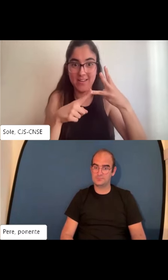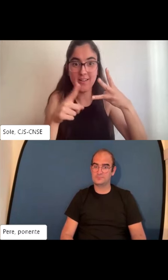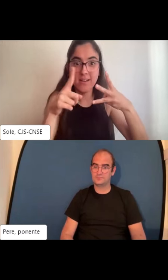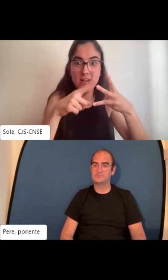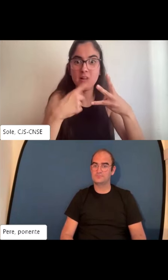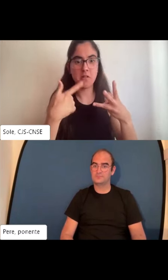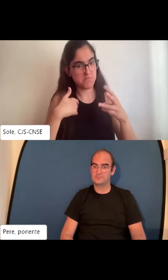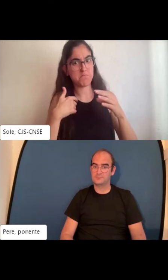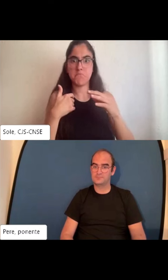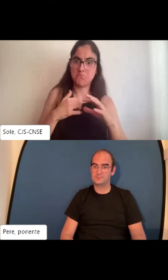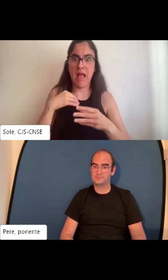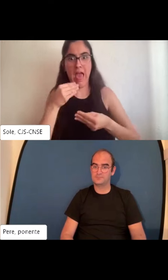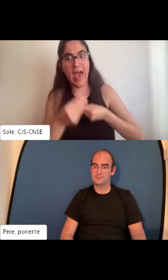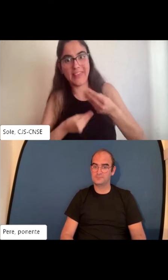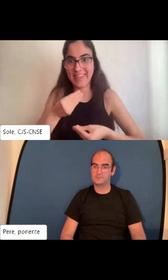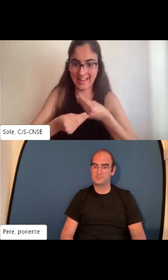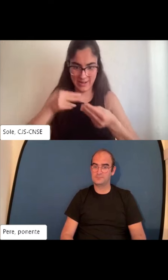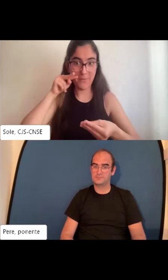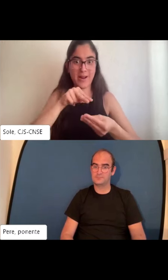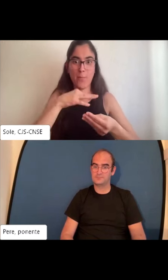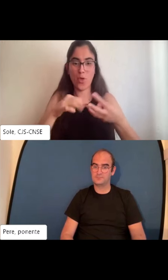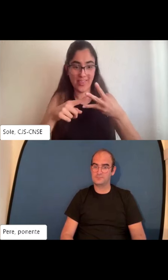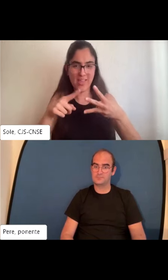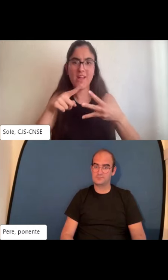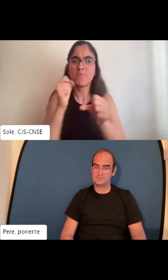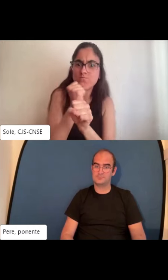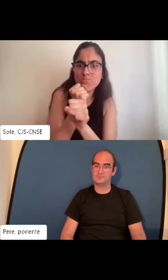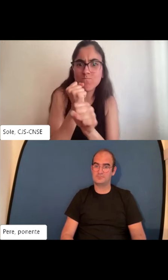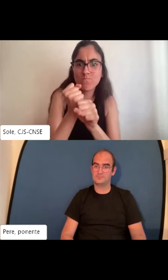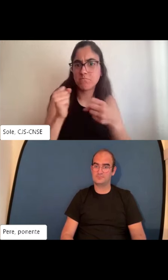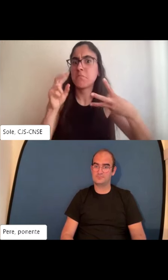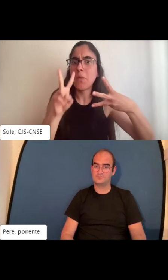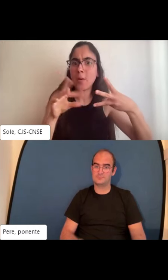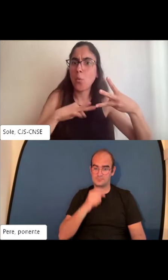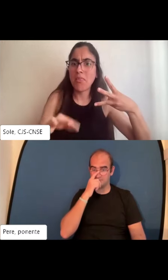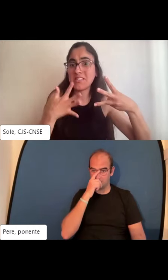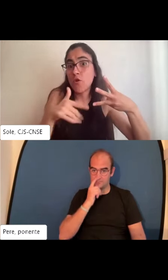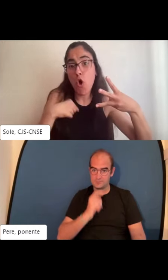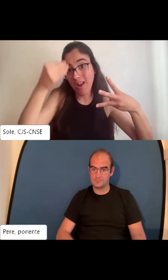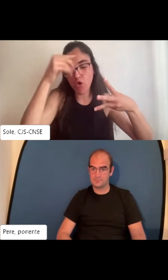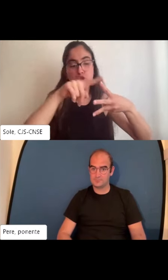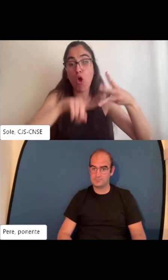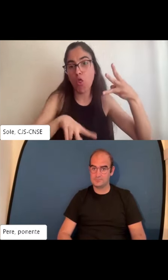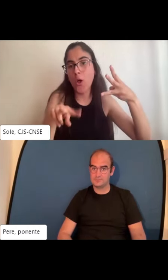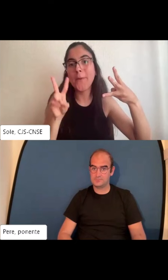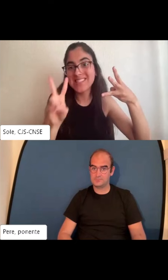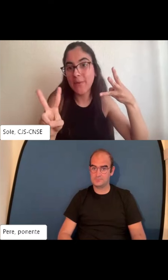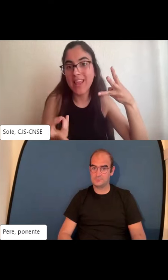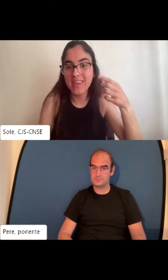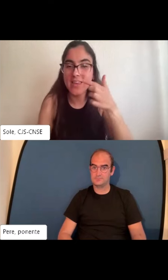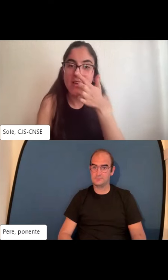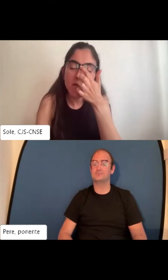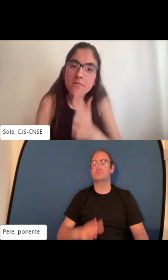Porque he aprendido muchas cosas a lo largo de mi vida. Y además veo que soy capaz de hacer esas cosas